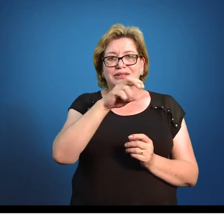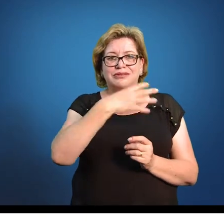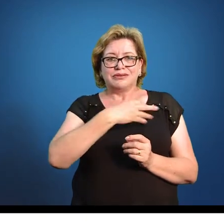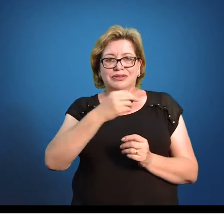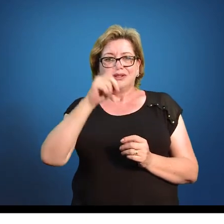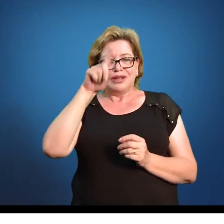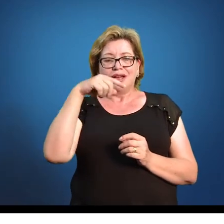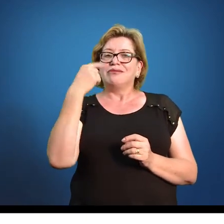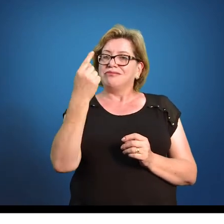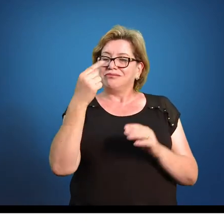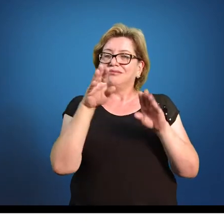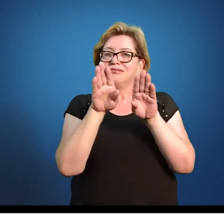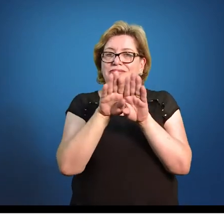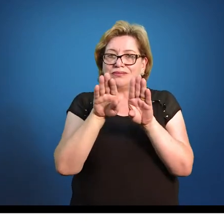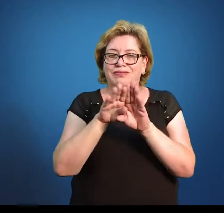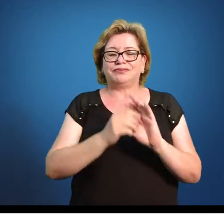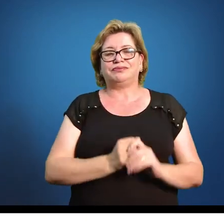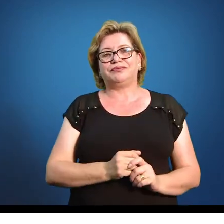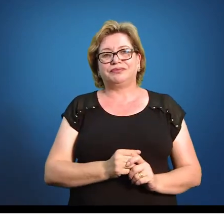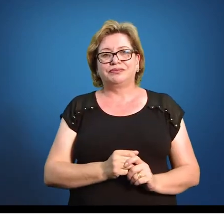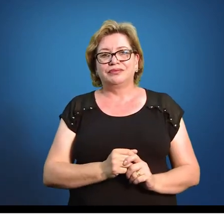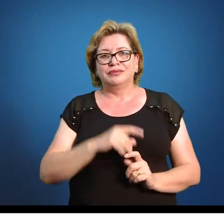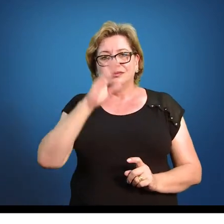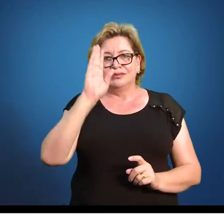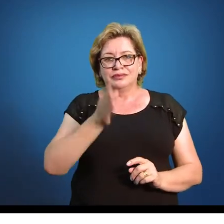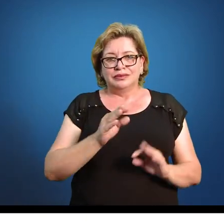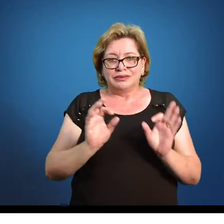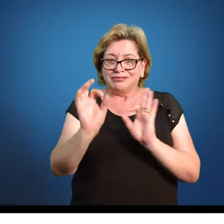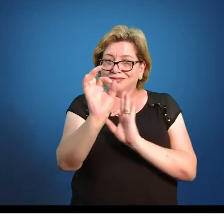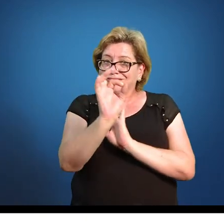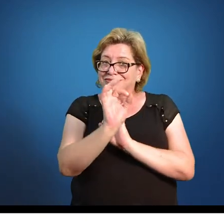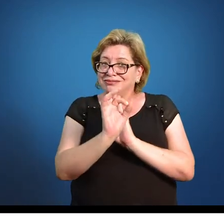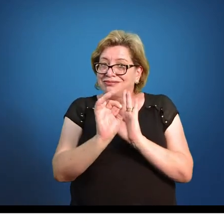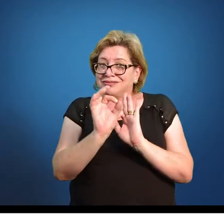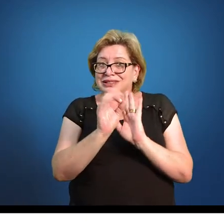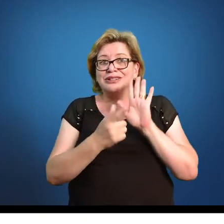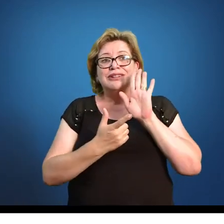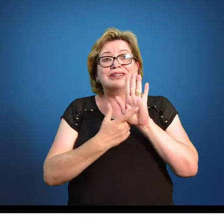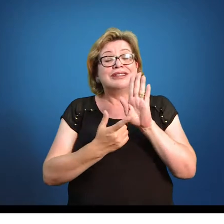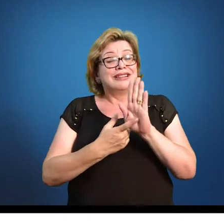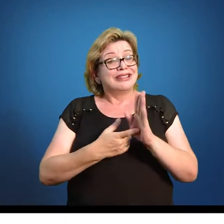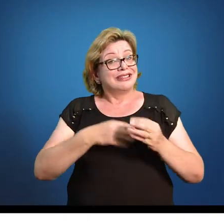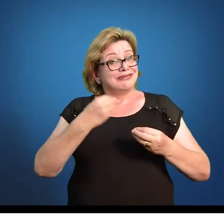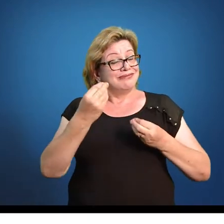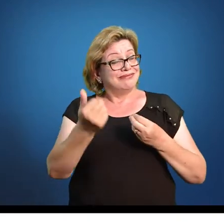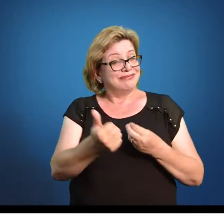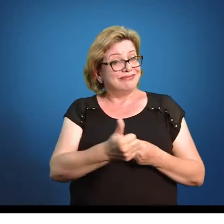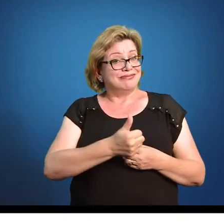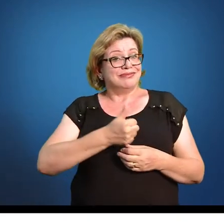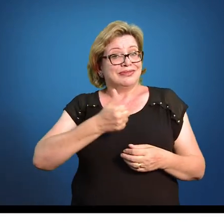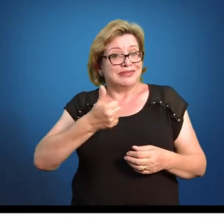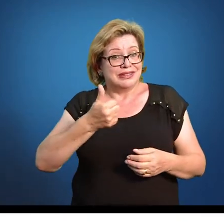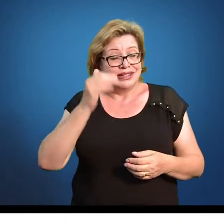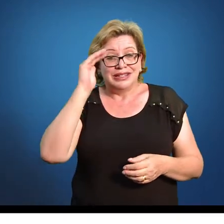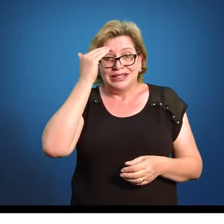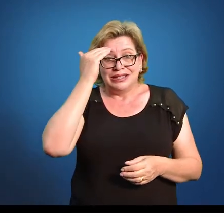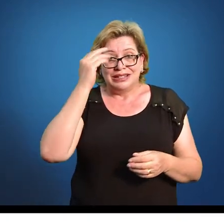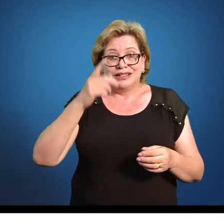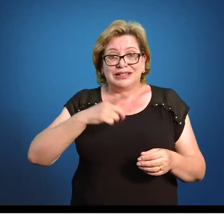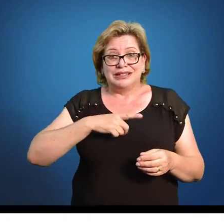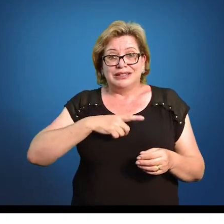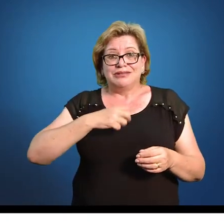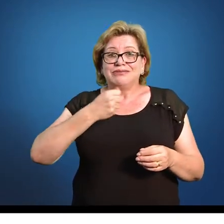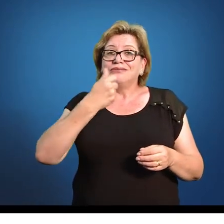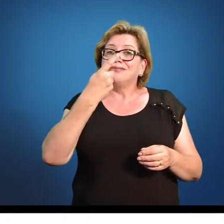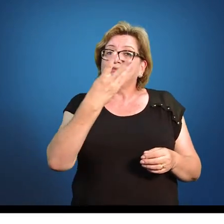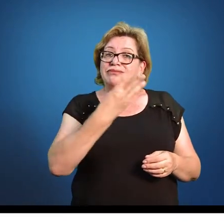também é um. Então já é um pouco mais apresentável para a gente entender. A gente tem a nossa variável, o